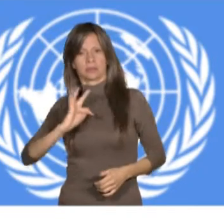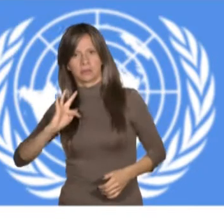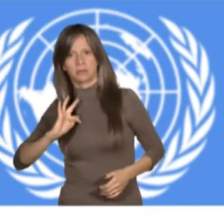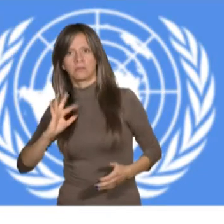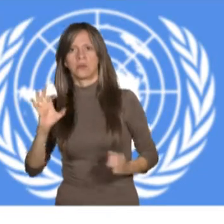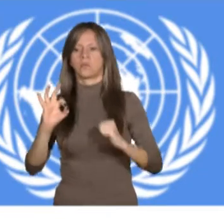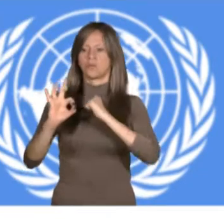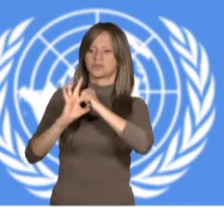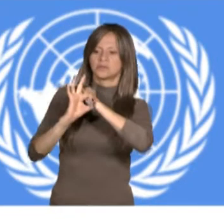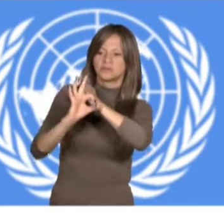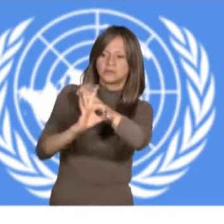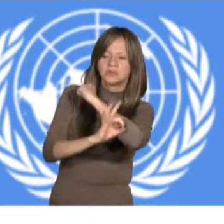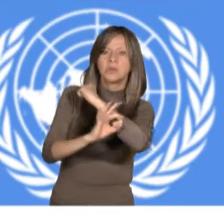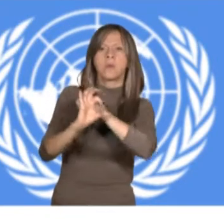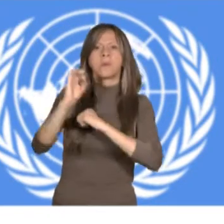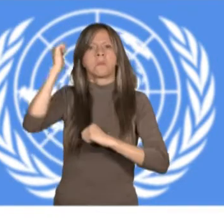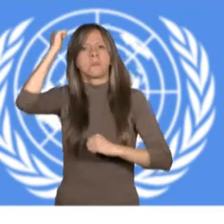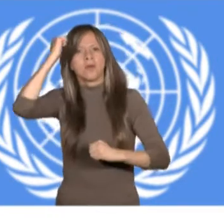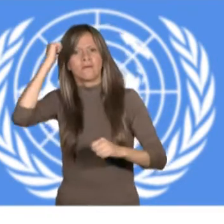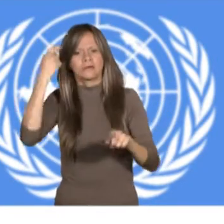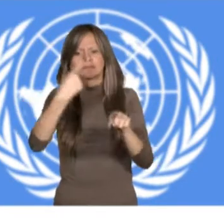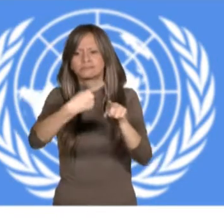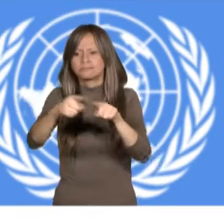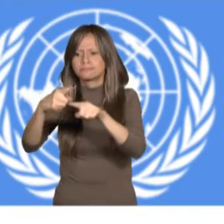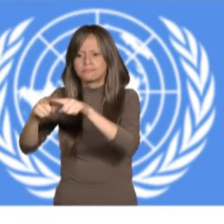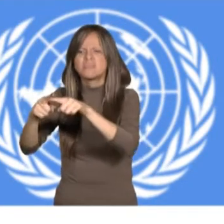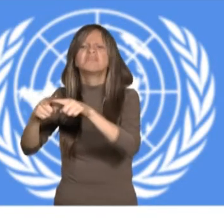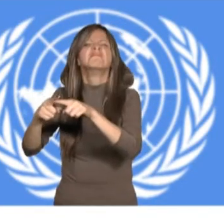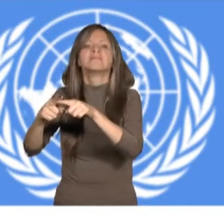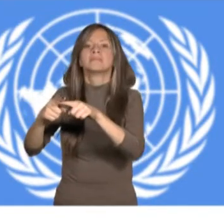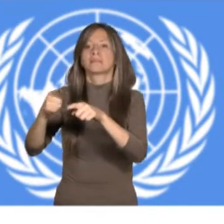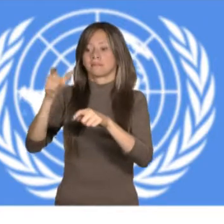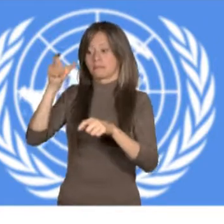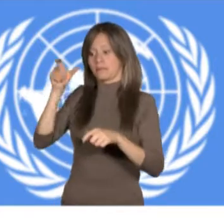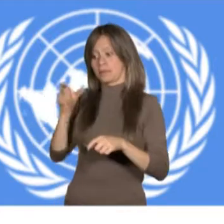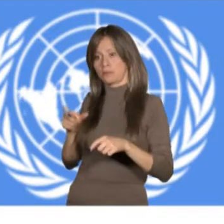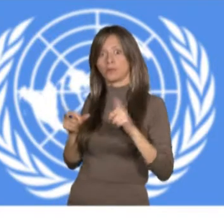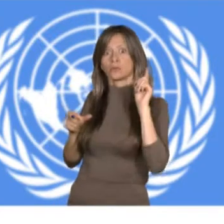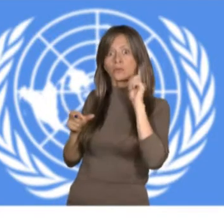y el personal que trabajen en los servicios de habilitación y rehabilitación.